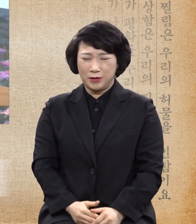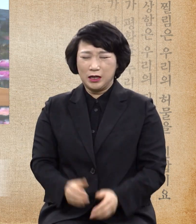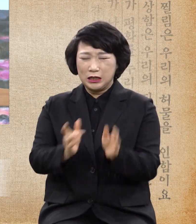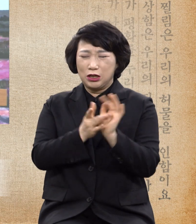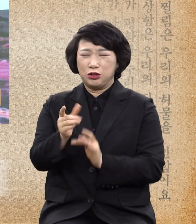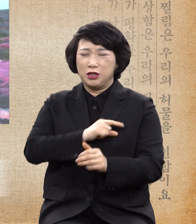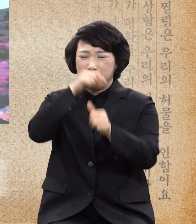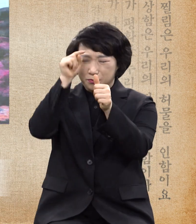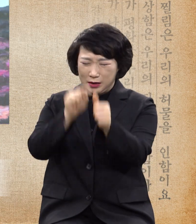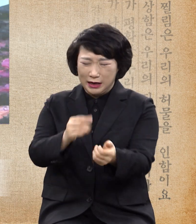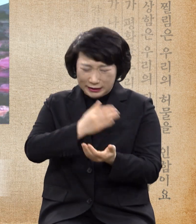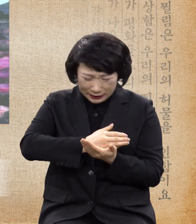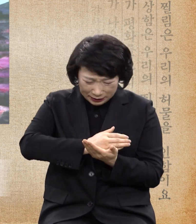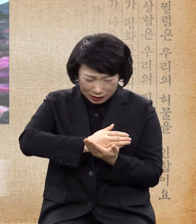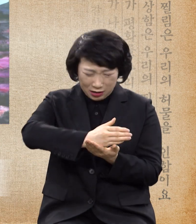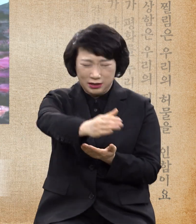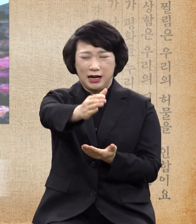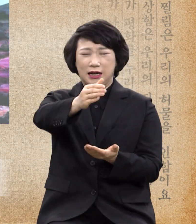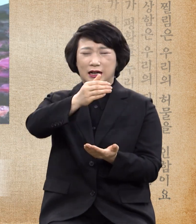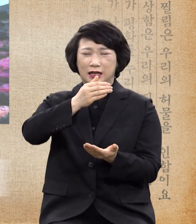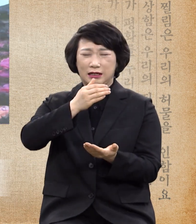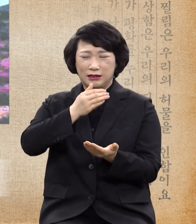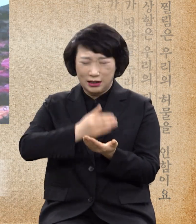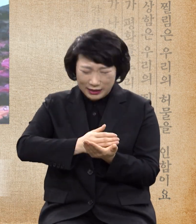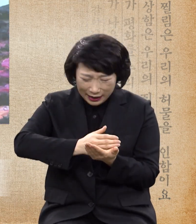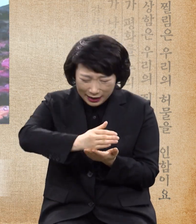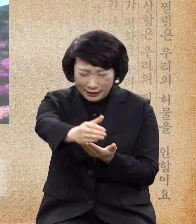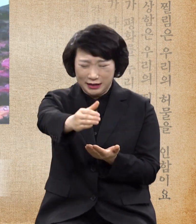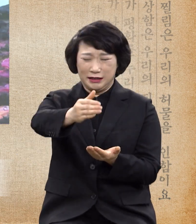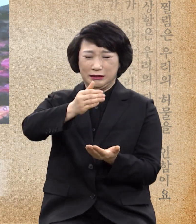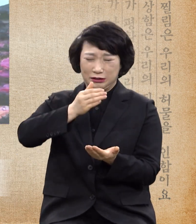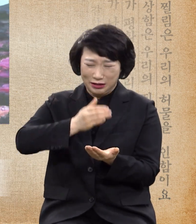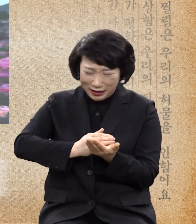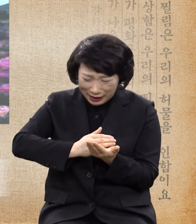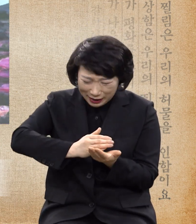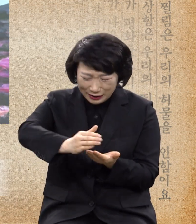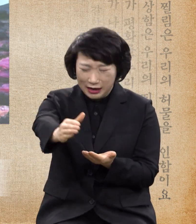명령하느니 떠나가라 떠나가라, 떠나가라